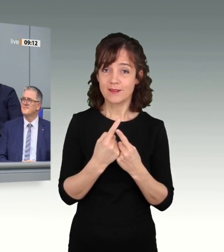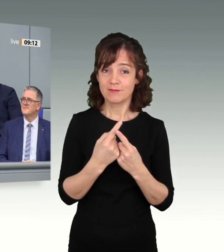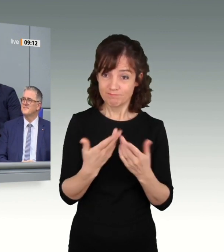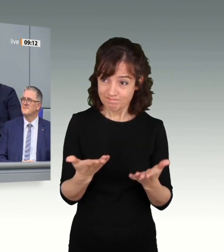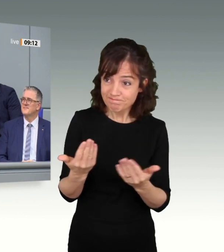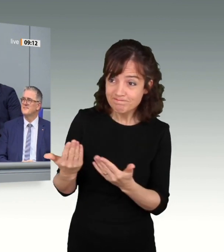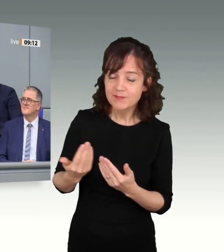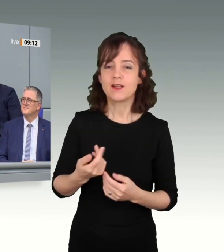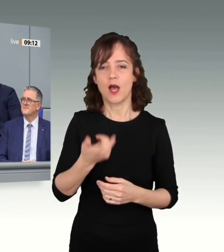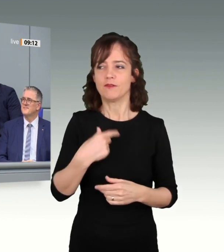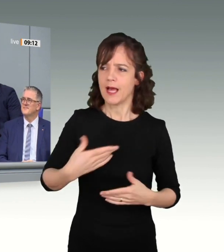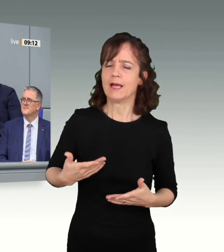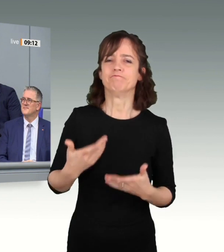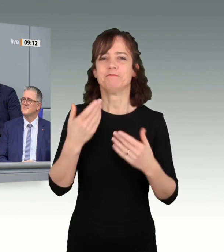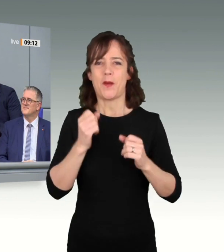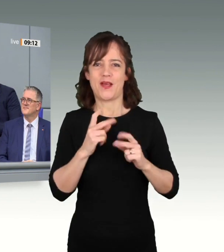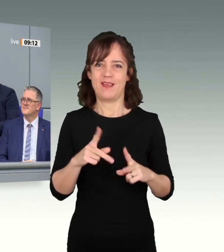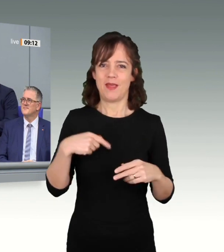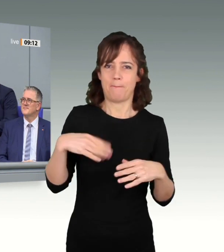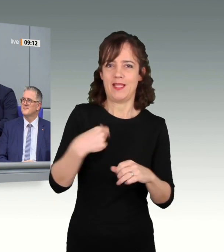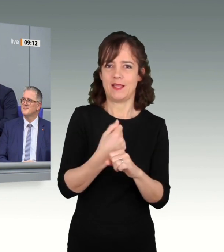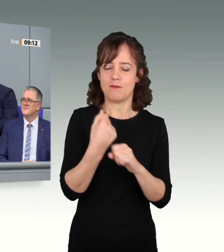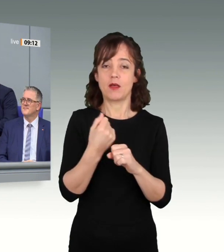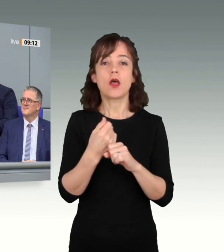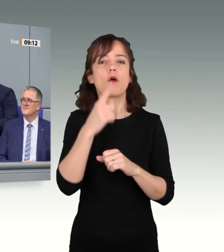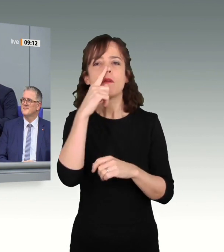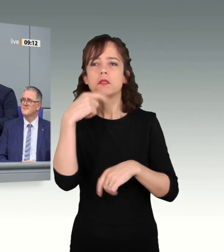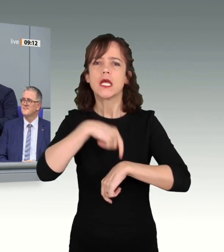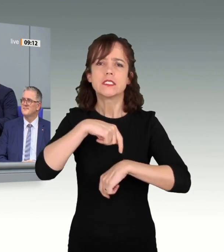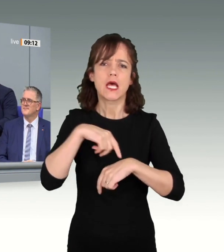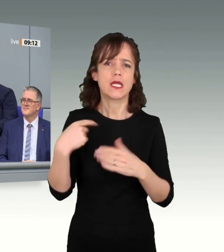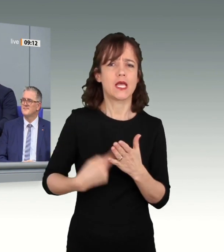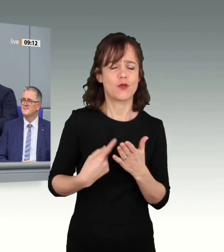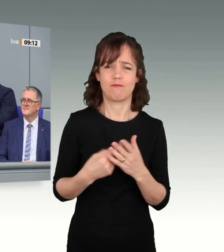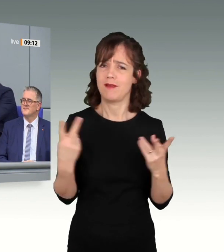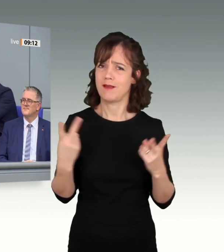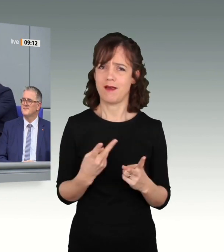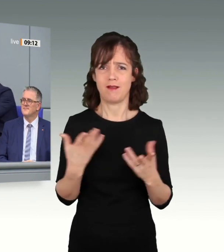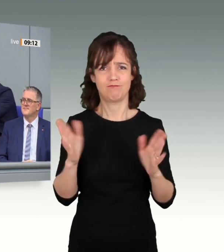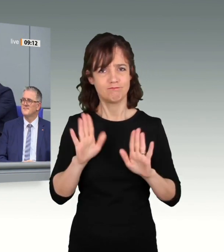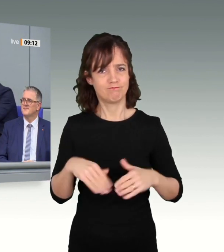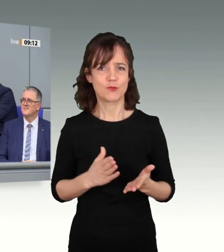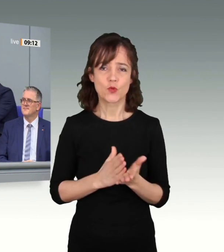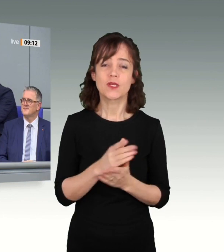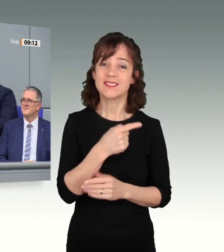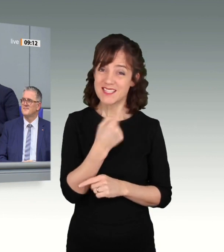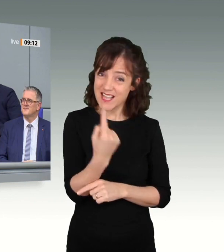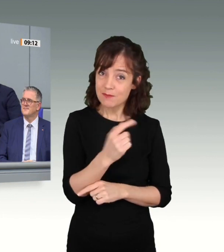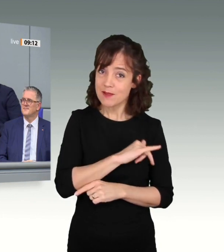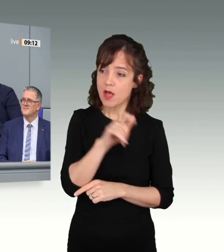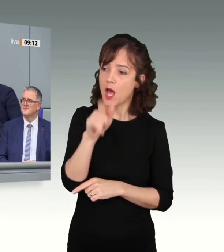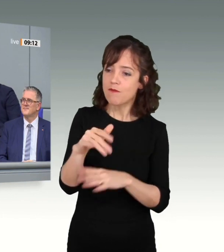Staatsparlamentspräsident auch immer ermuntert, auch in herausfordernden Zeiten. Sie haben das Parlament immer angehalten,